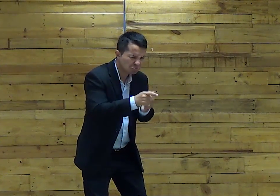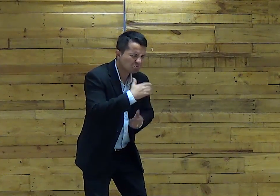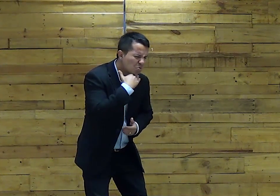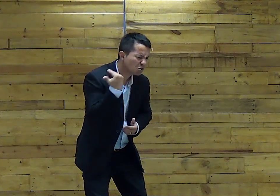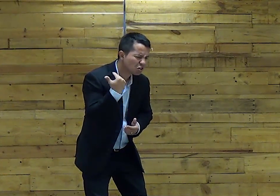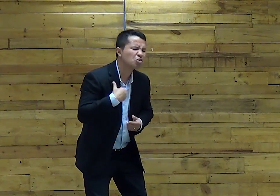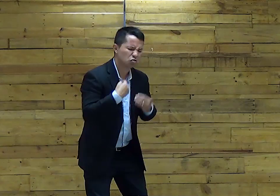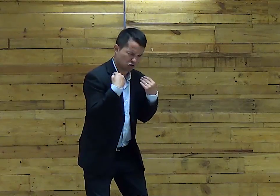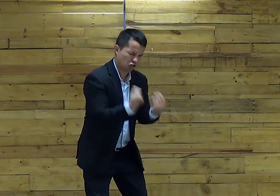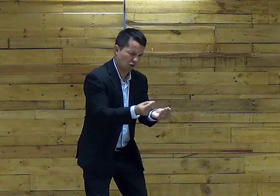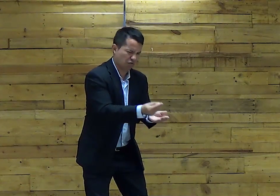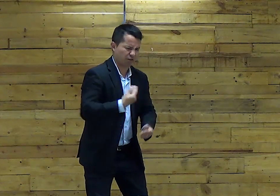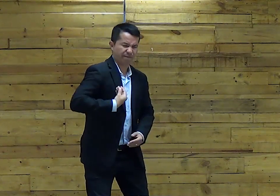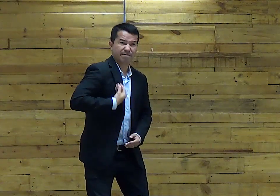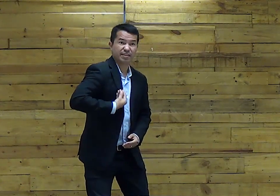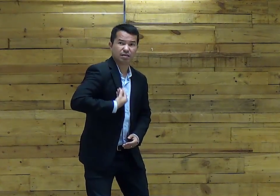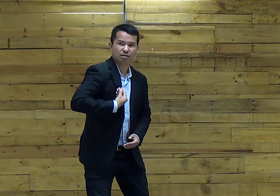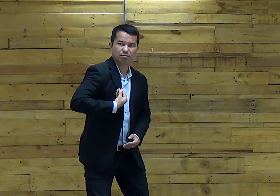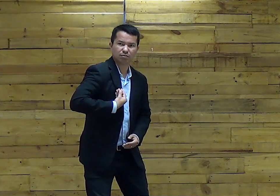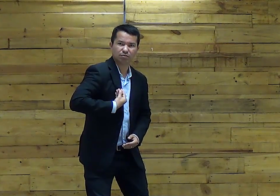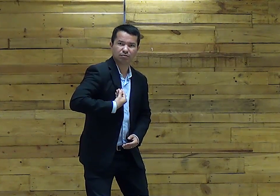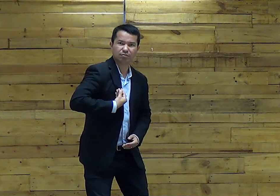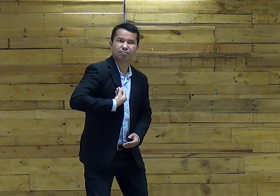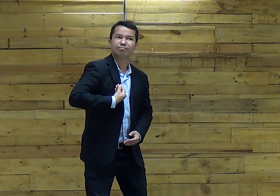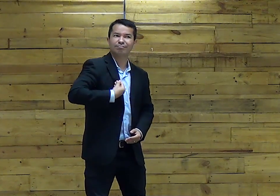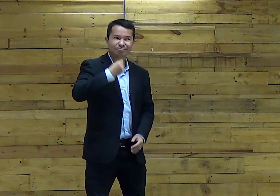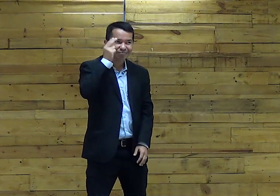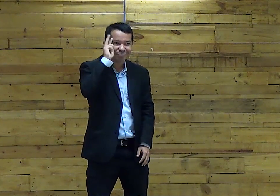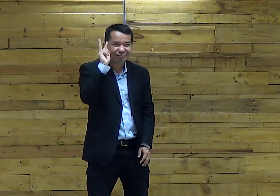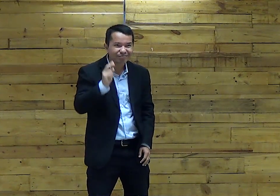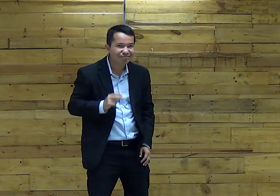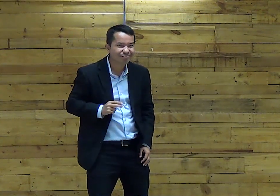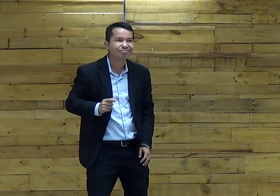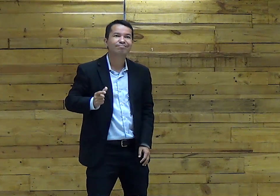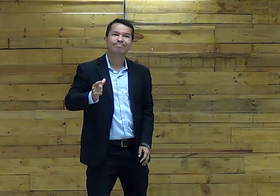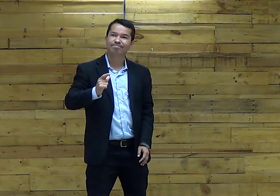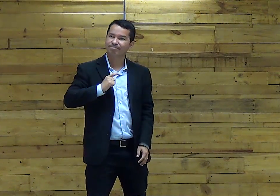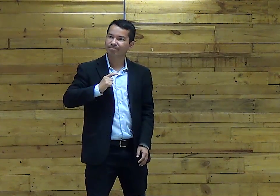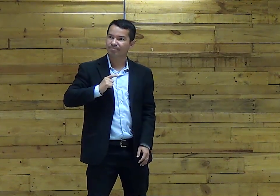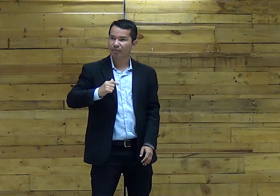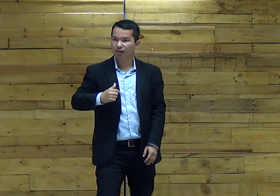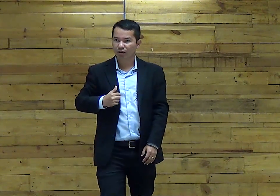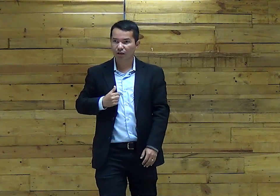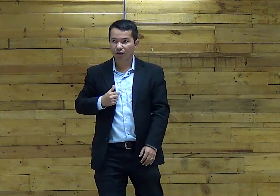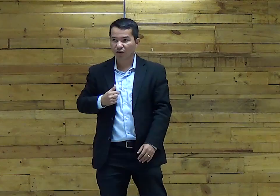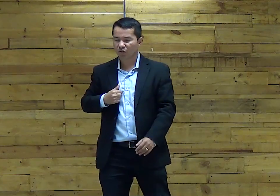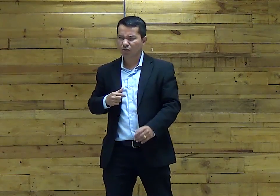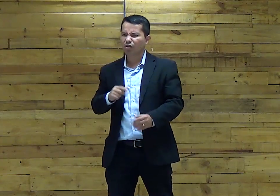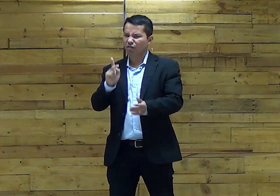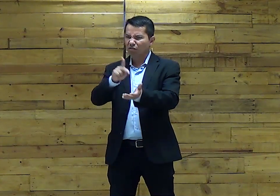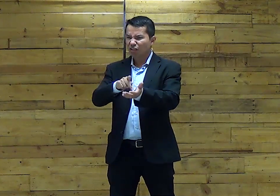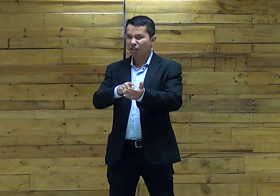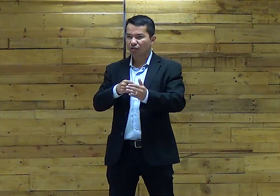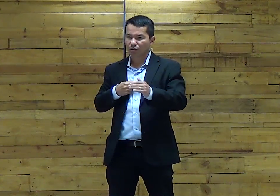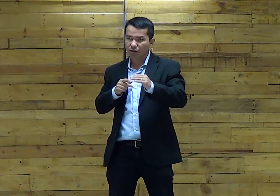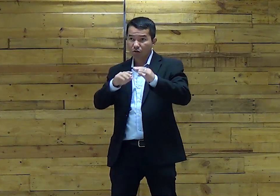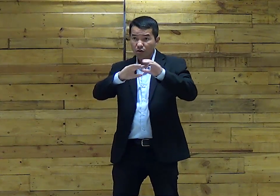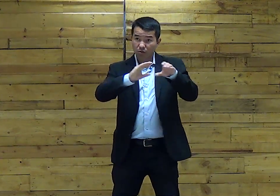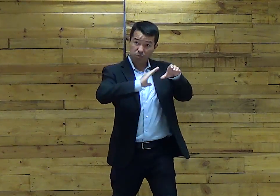acreditar em mim Ainda que morra Viverá Foi o que Jesus disse Na